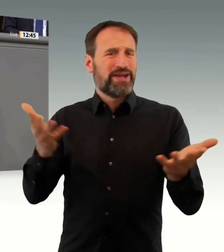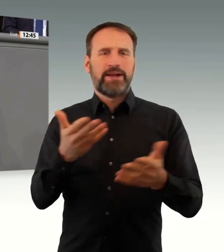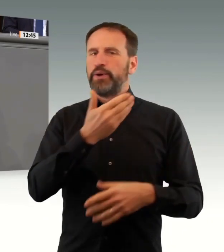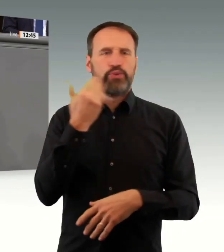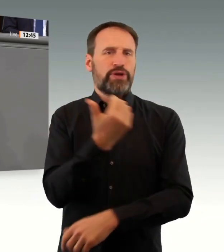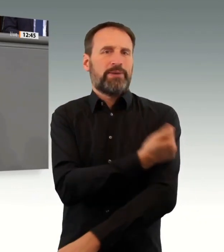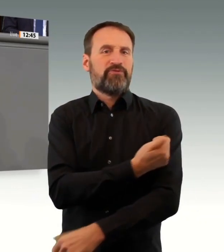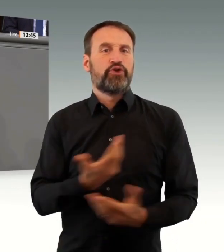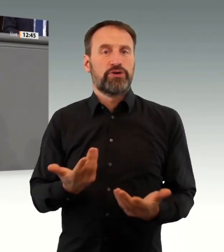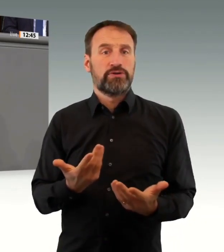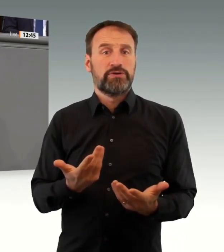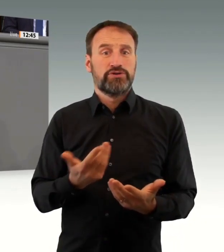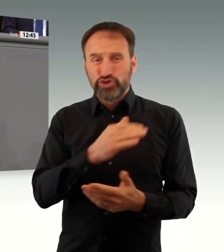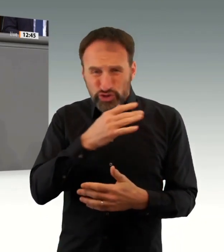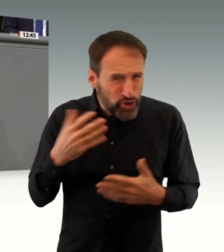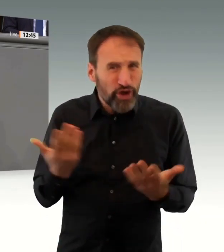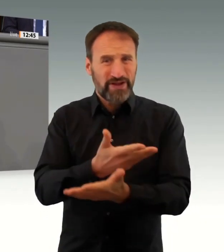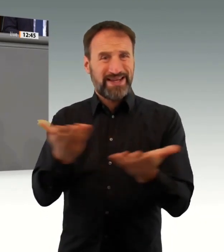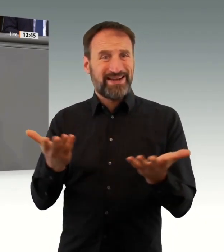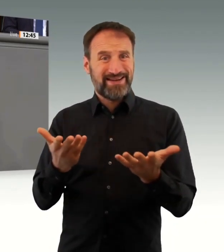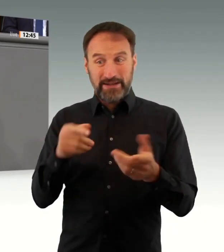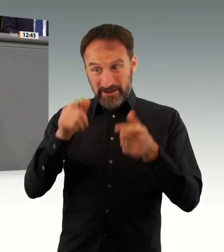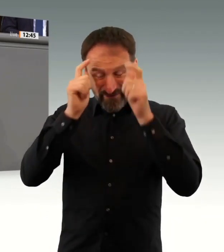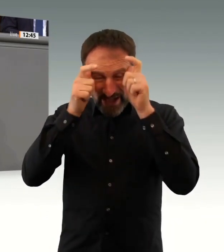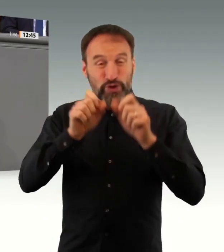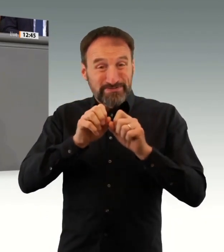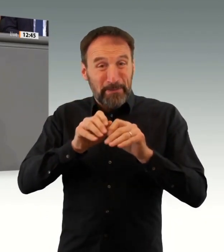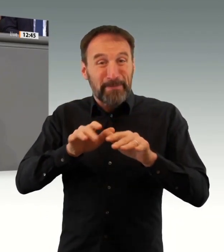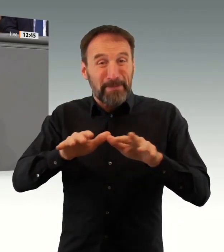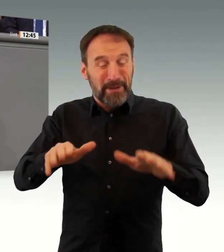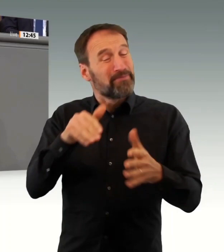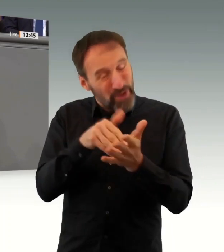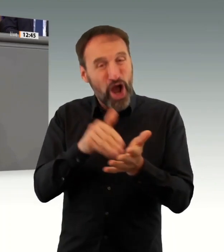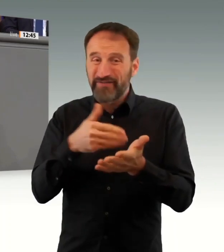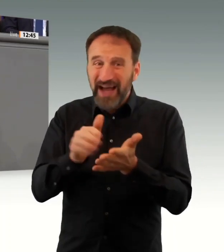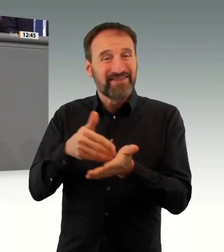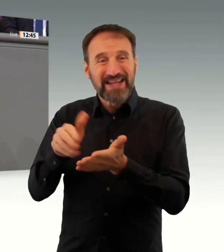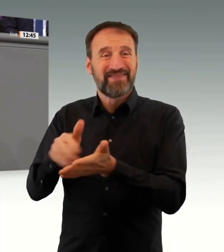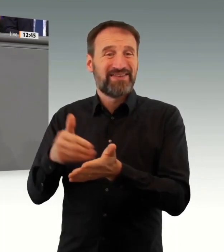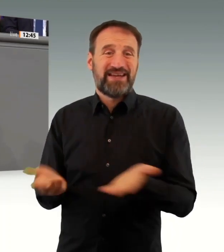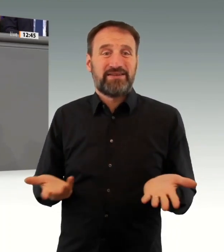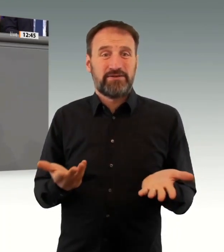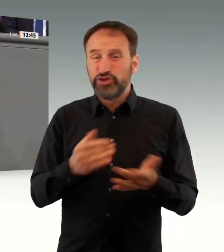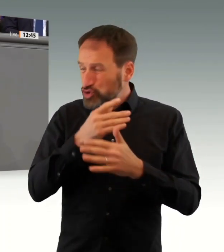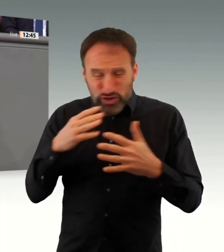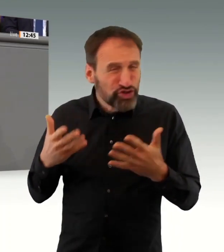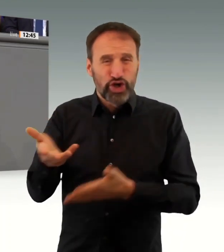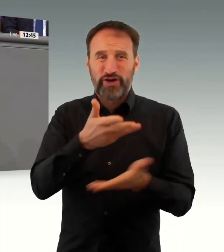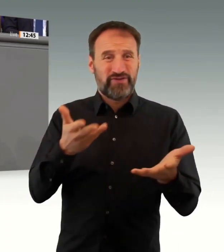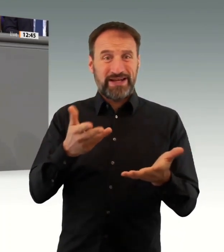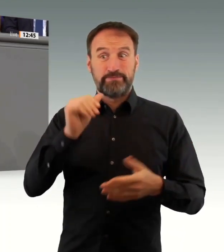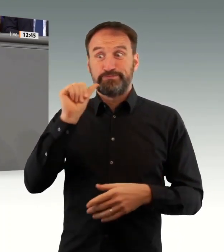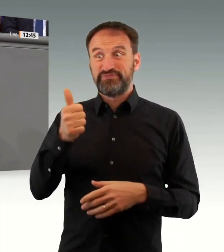vollumfänglich annehmen. Zu Ihrem eigenen Schutz und aus Fürsorge für